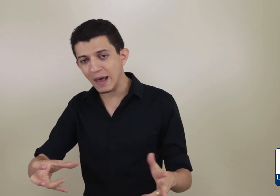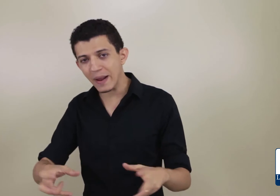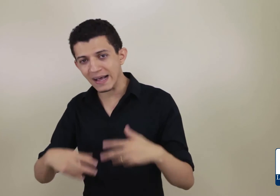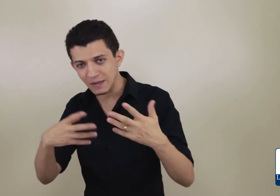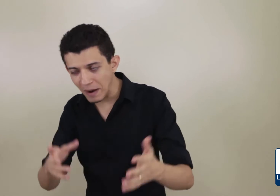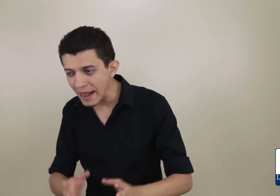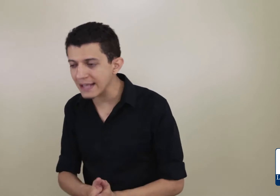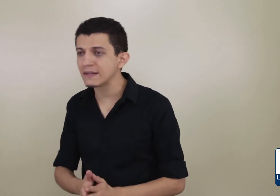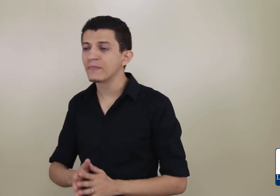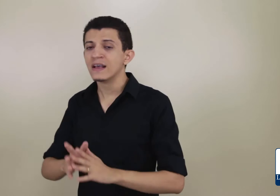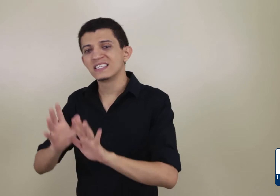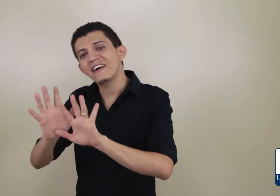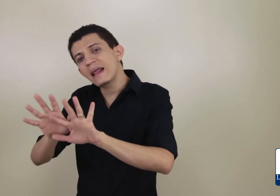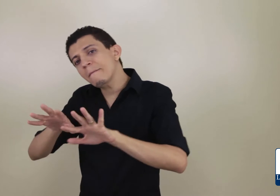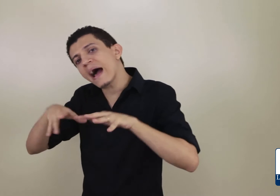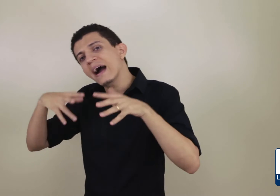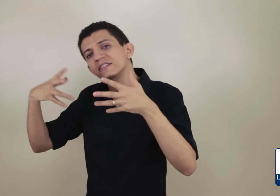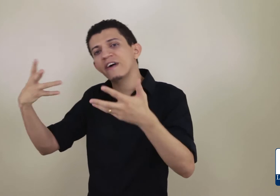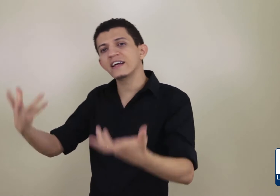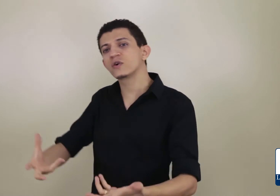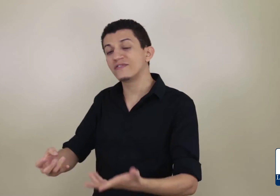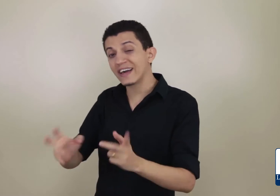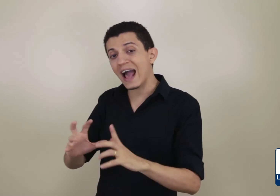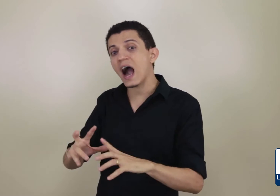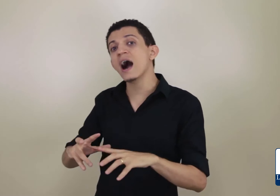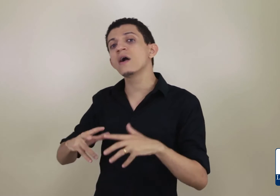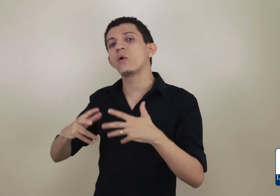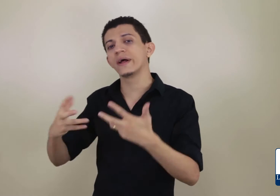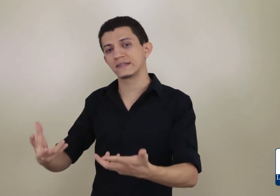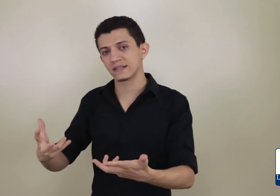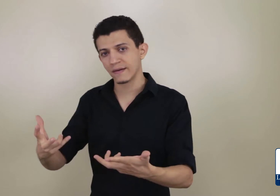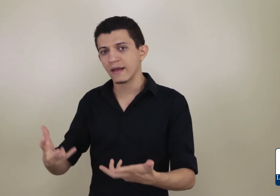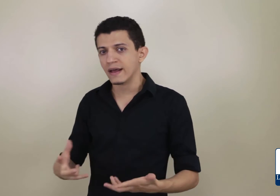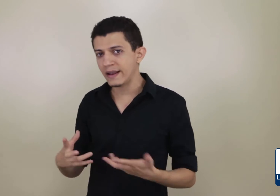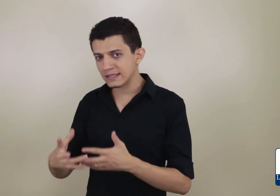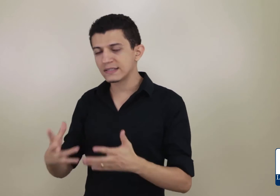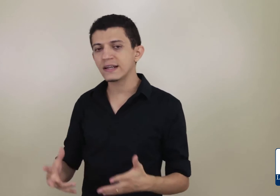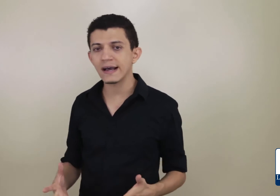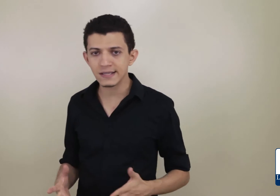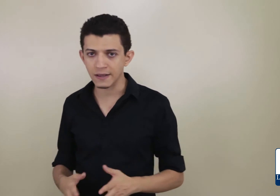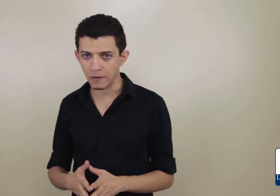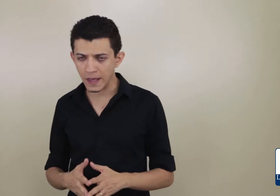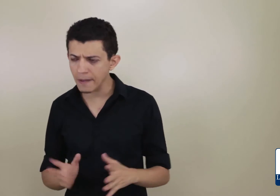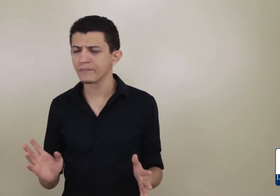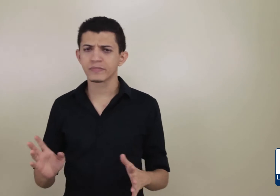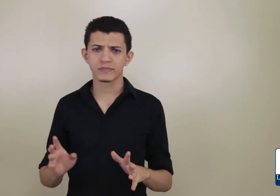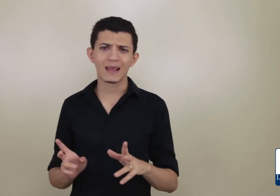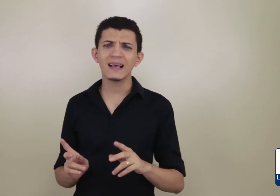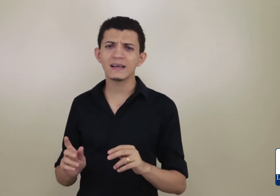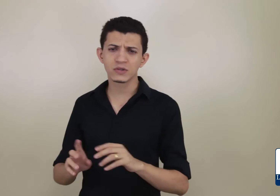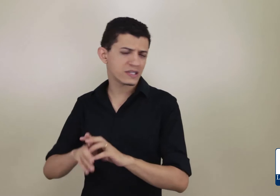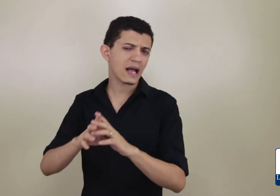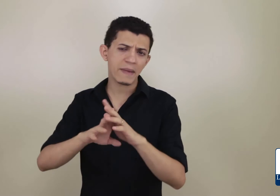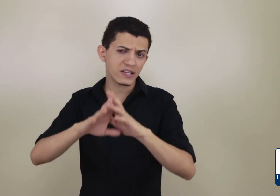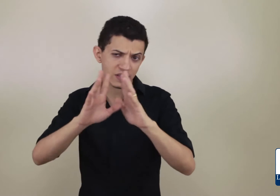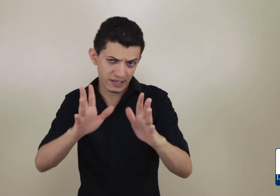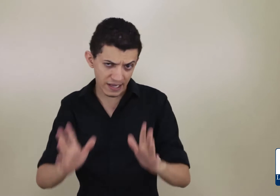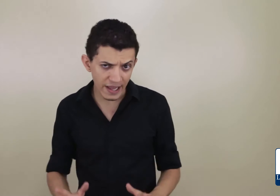lembrar se aparece. Você vai lembrar de várias coisas. Você vai criar âncoras desses sinais aí, ok? E sucintamente seria